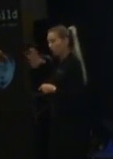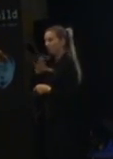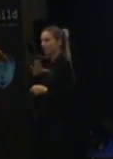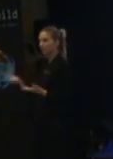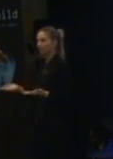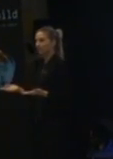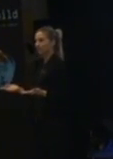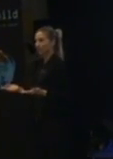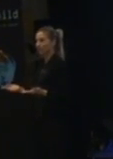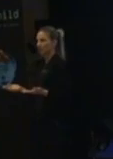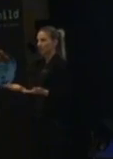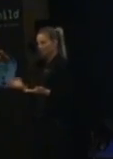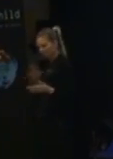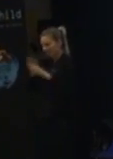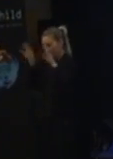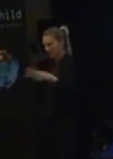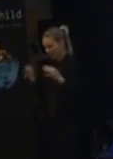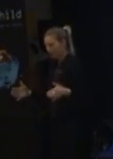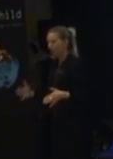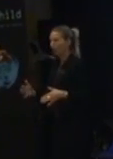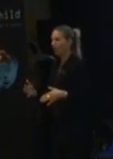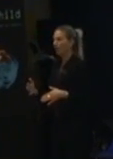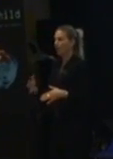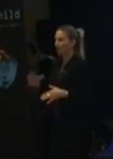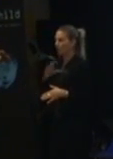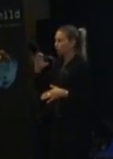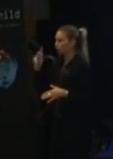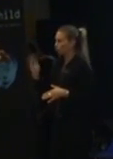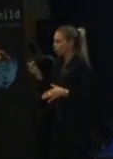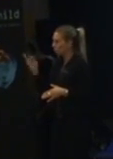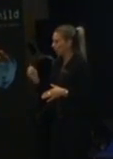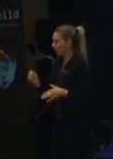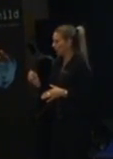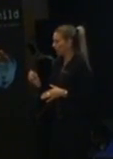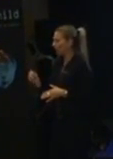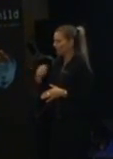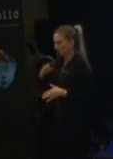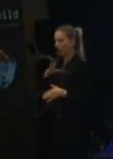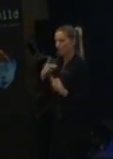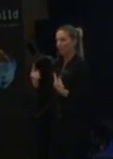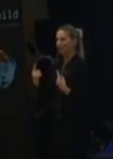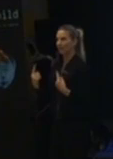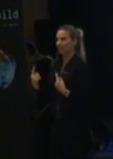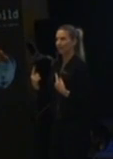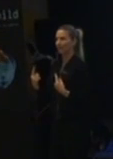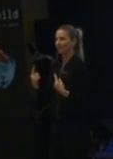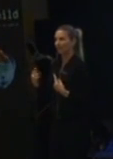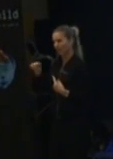Inget. Vi har internet idag. Vi har Skype. Det går alldeles utmärkt lösa. Vi har magin som vi behöver idag.